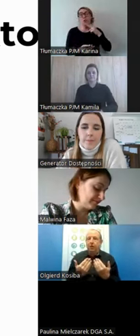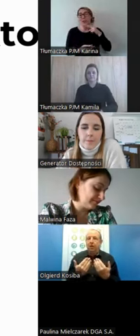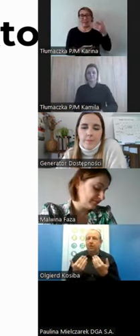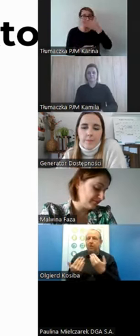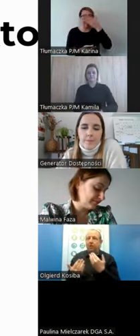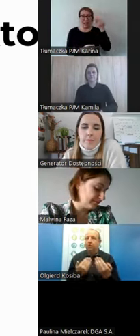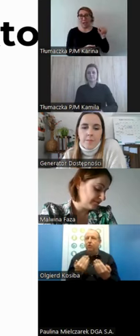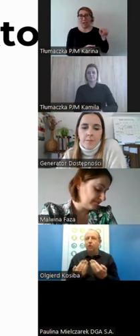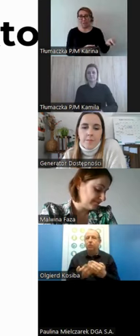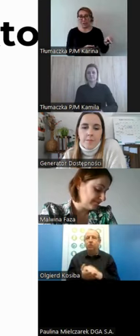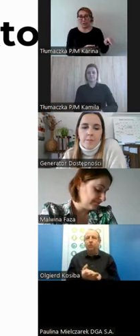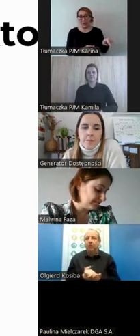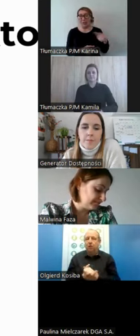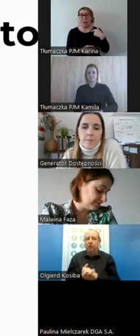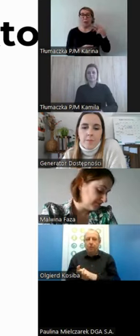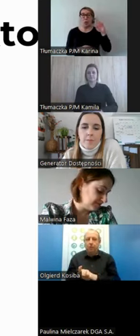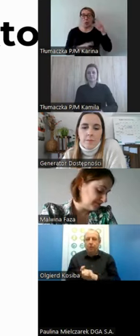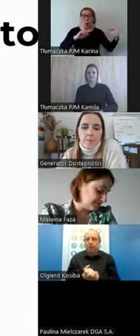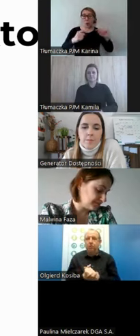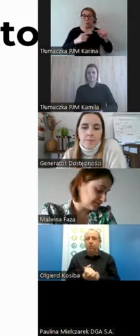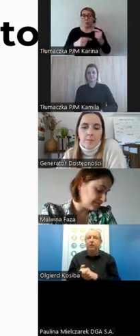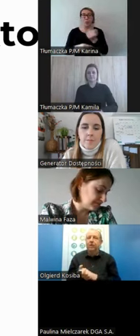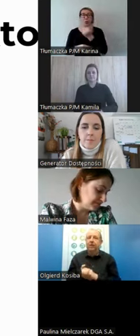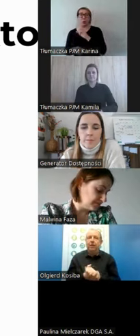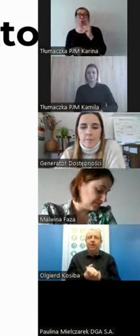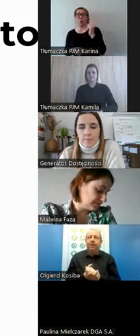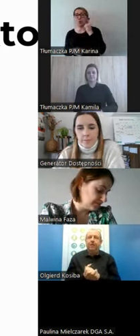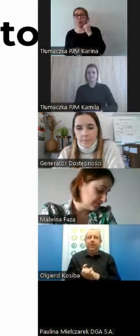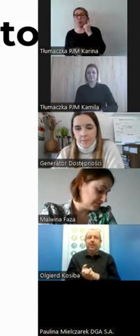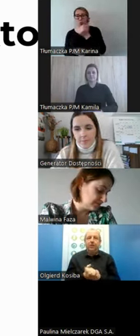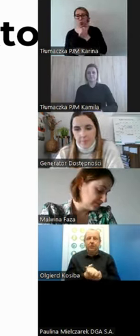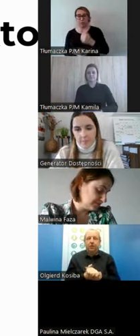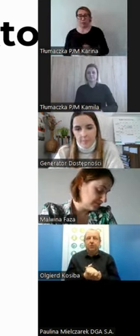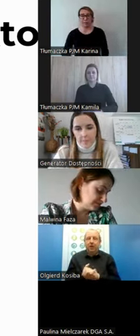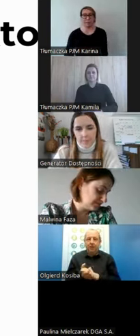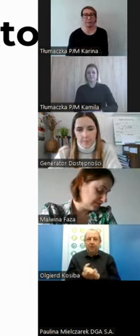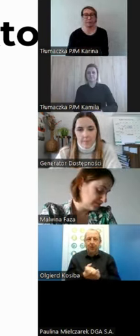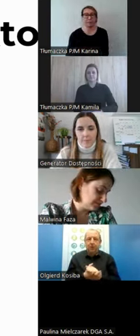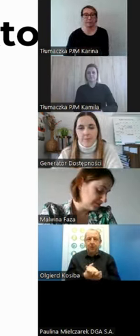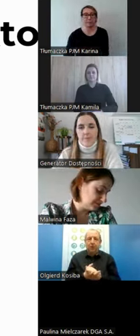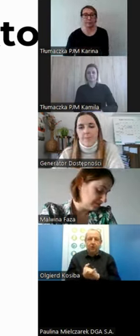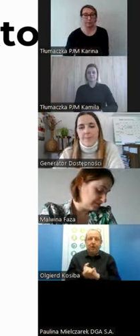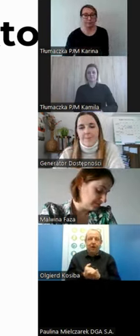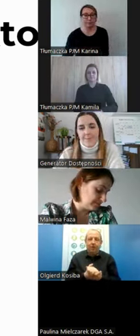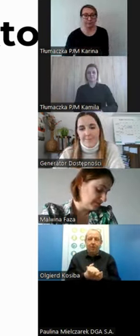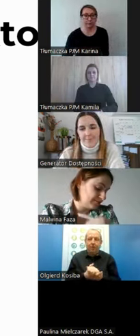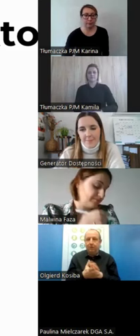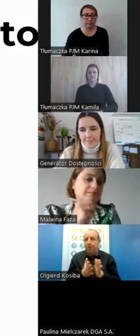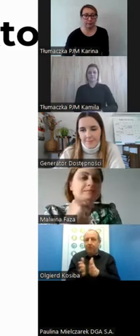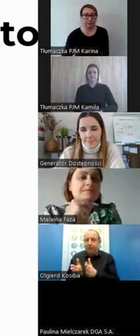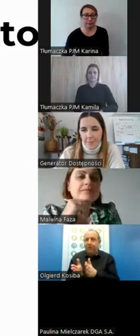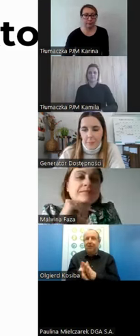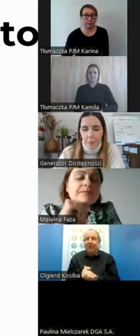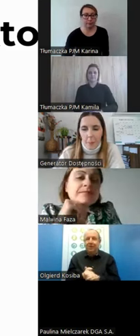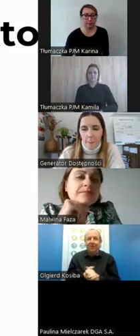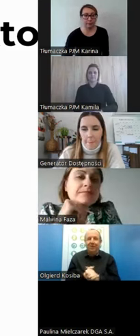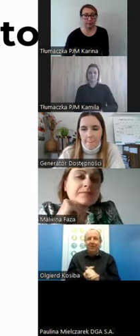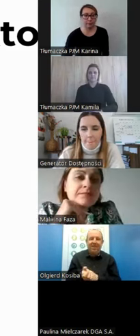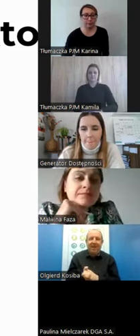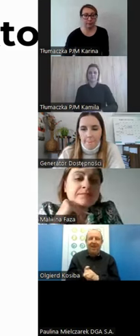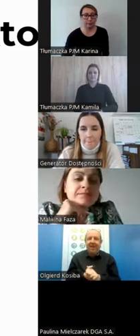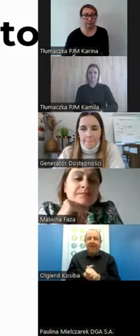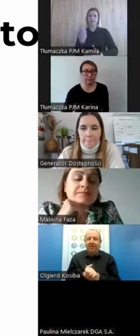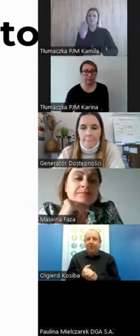rozumie tego kontekstu używanego przez osoby słyszące. Więc to jest bardzo, bardzo też ciekawe z lingwistycznego